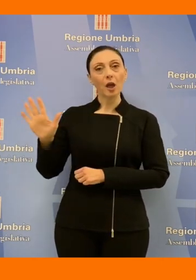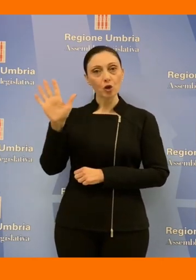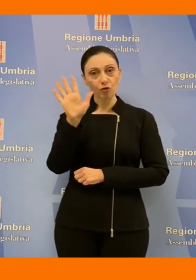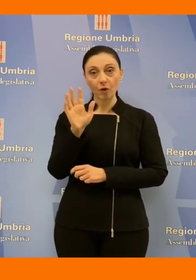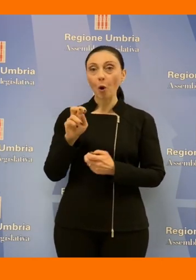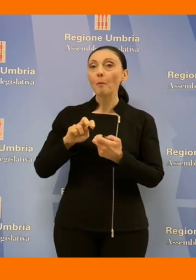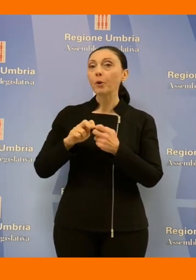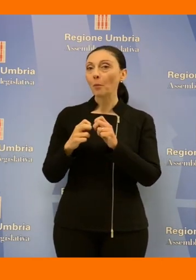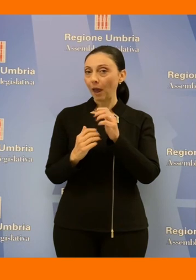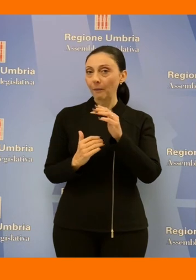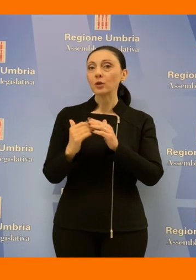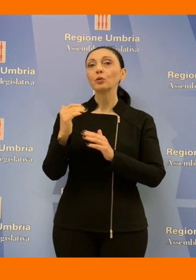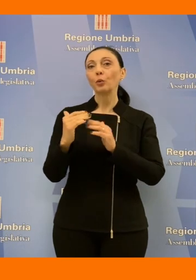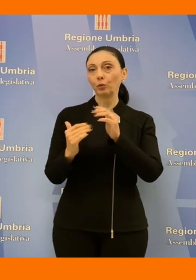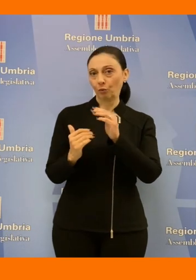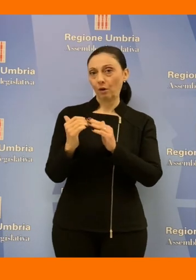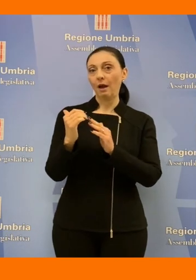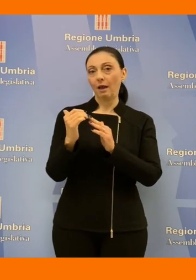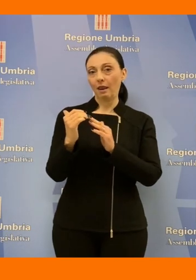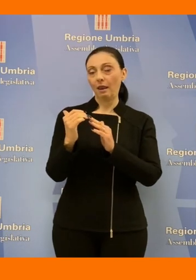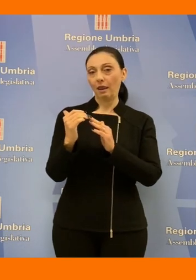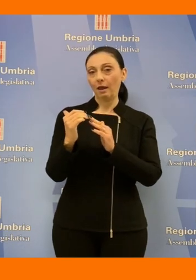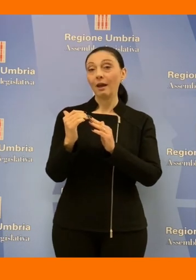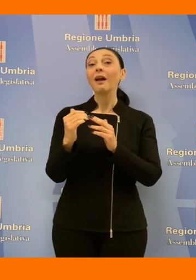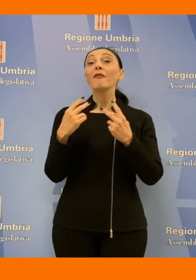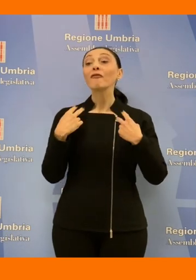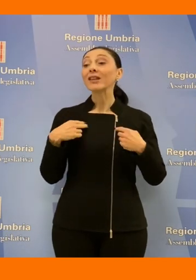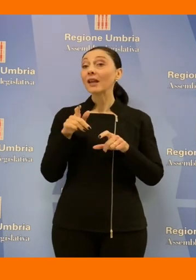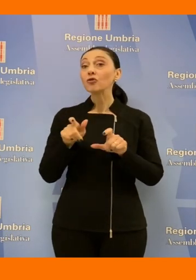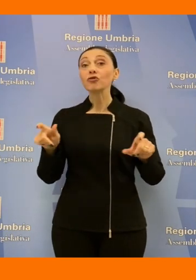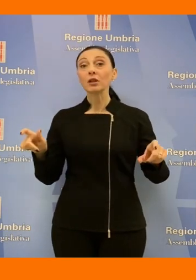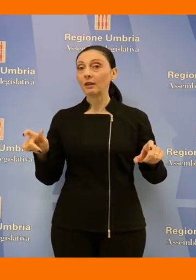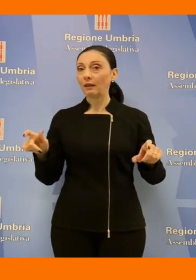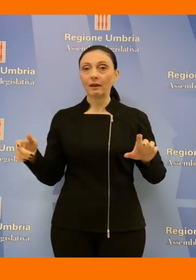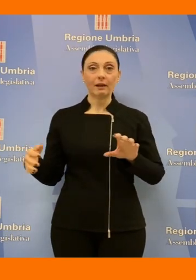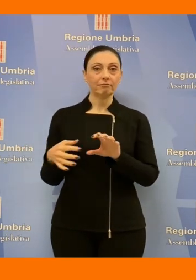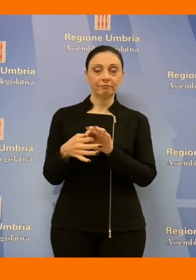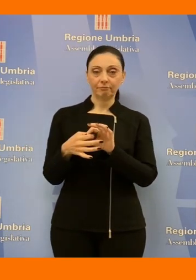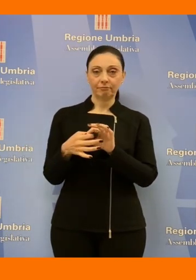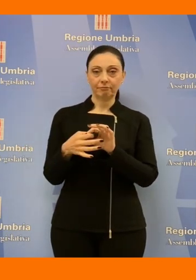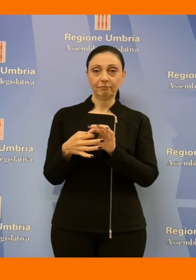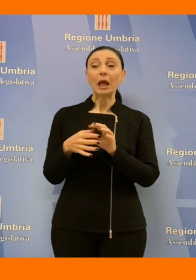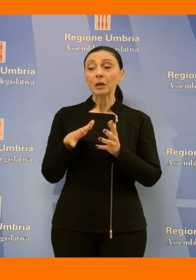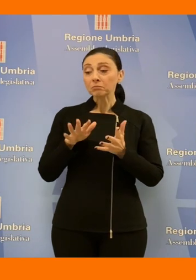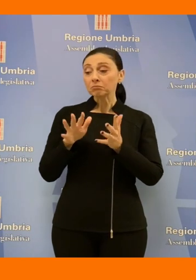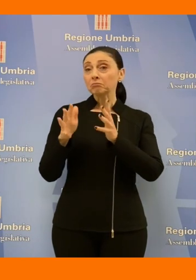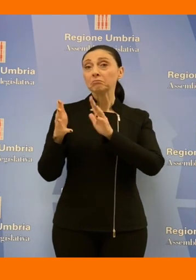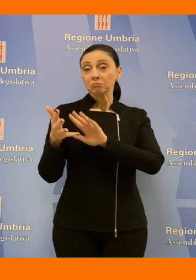strutturali che hanno a che fare con la vita dei nostri cittadini tutto è migliorabile tutto si può meglio declinare ma